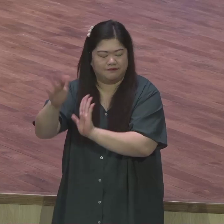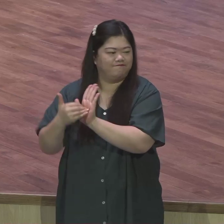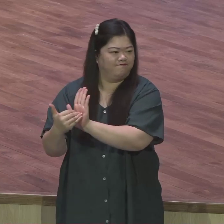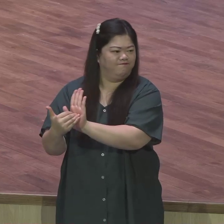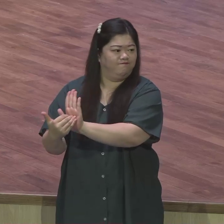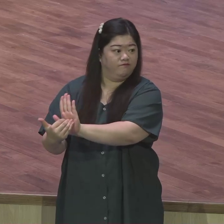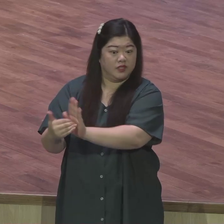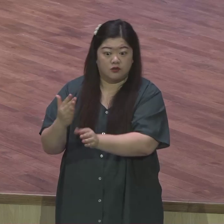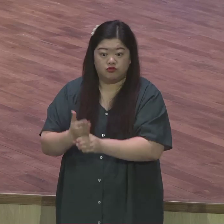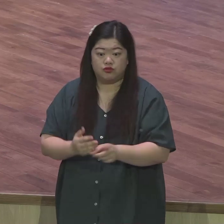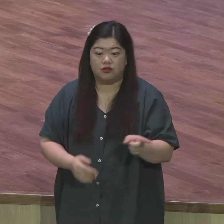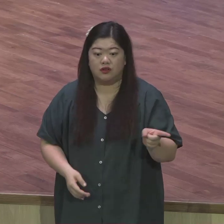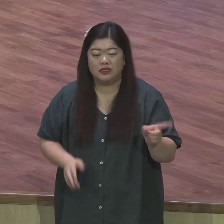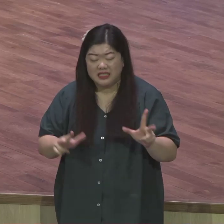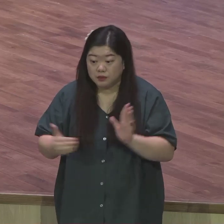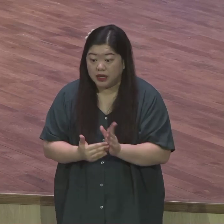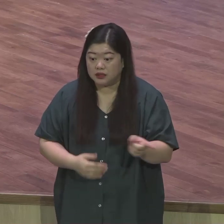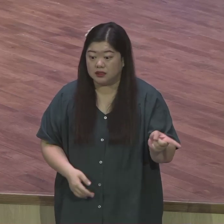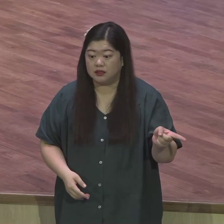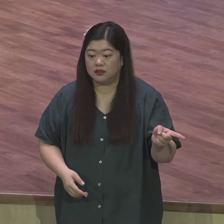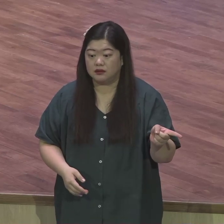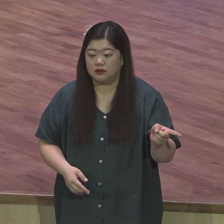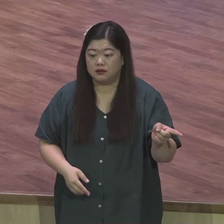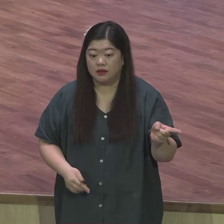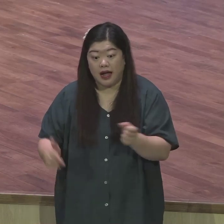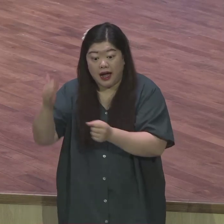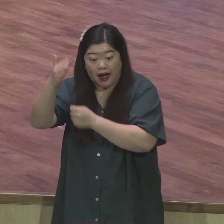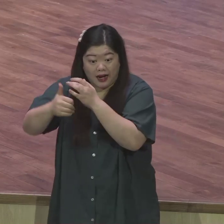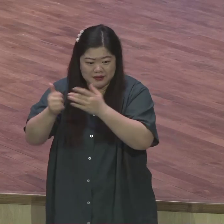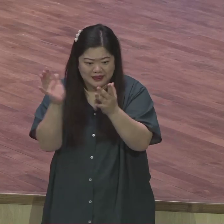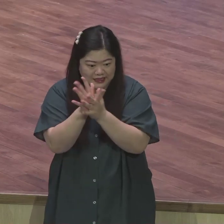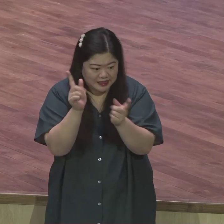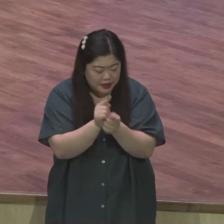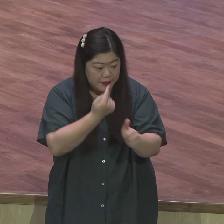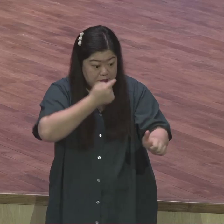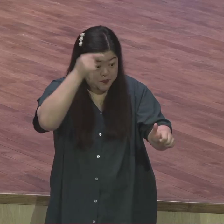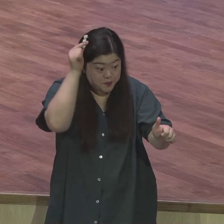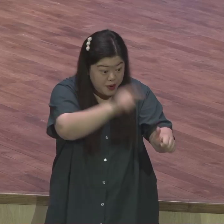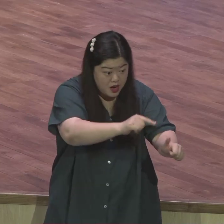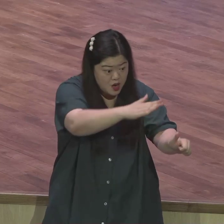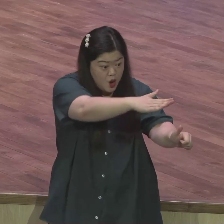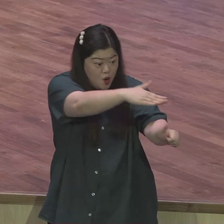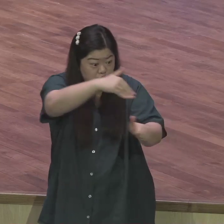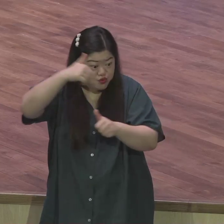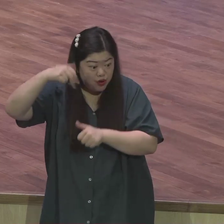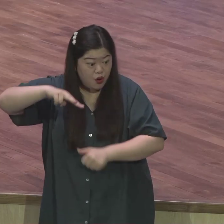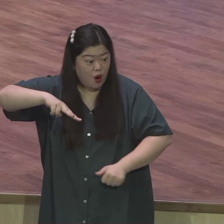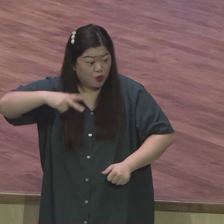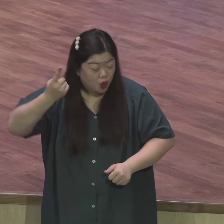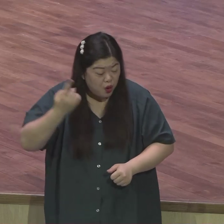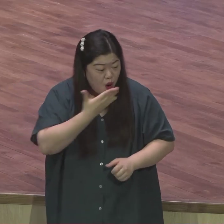아무리 좋은 특권이라도 깨닫지 못하고 거절하면 아무 소용이 없는 겁니다